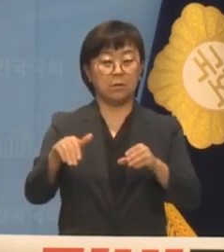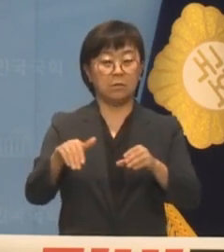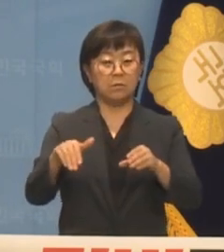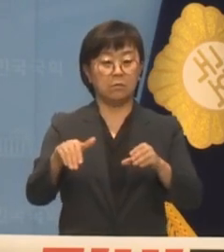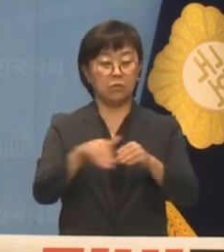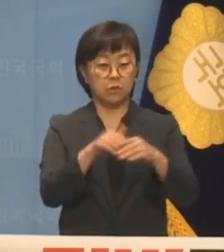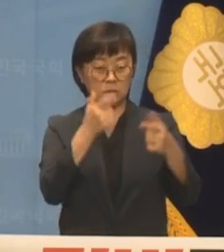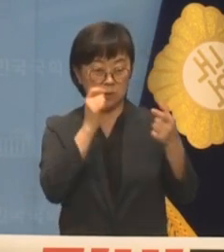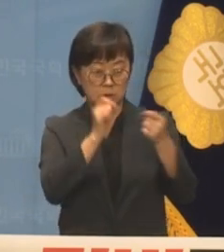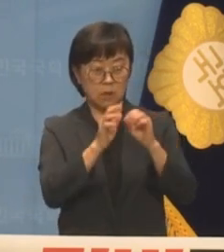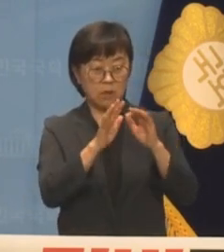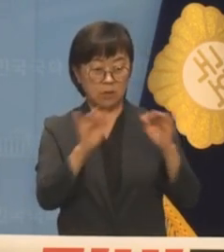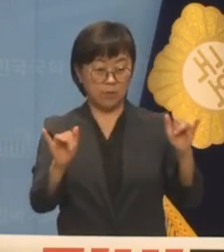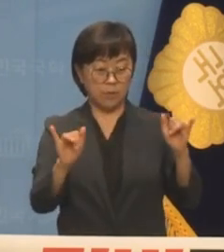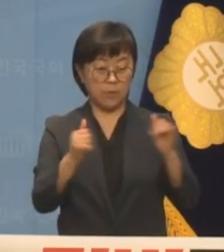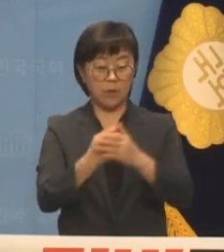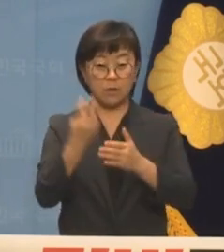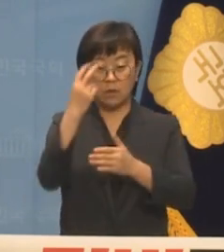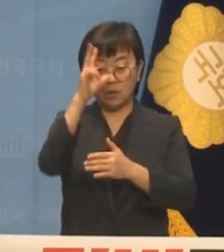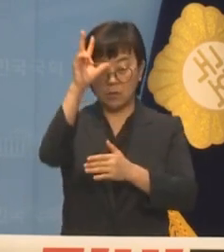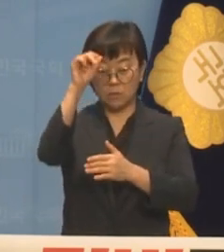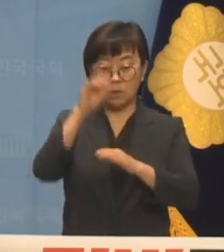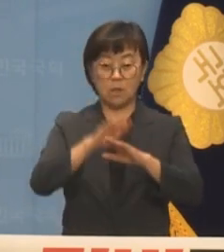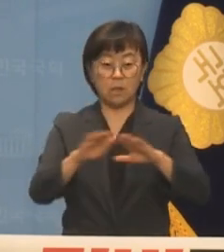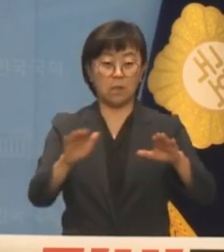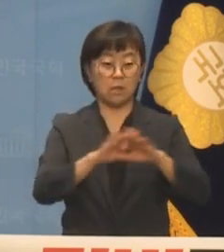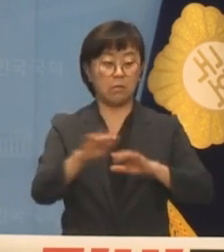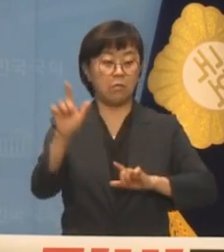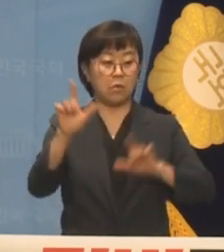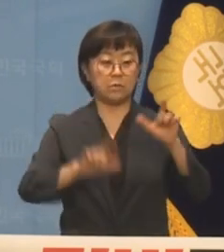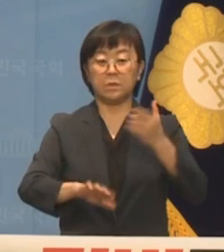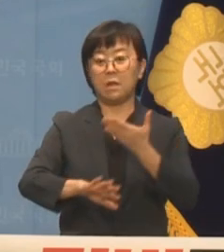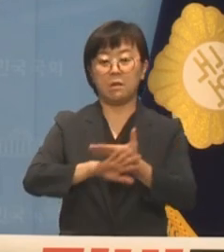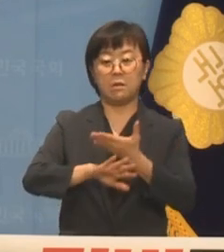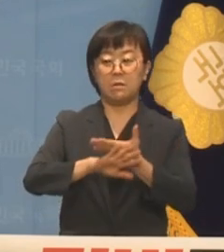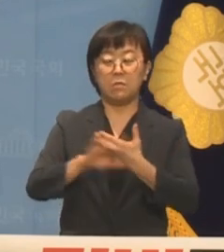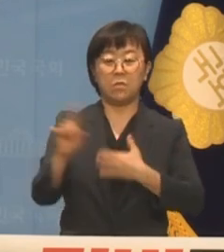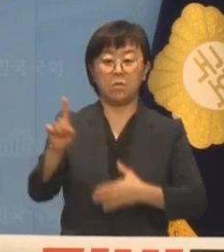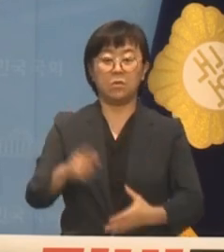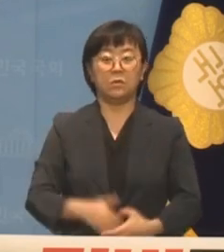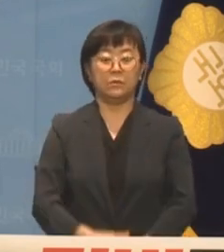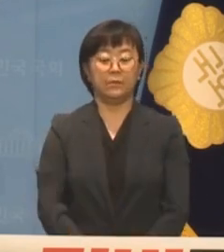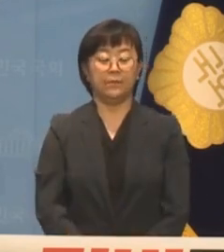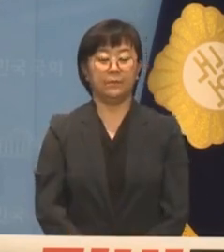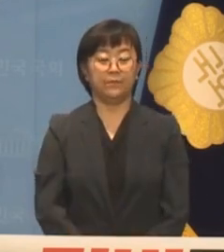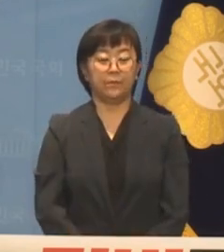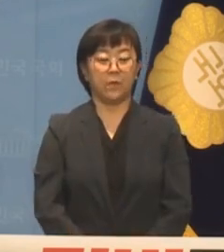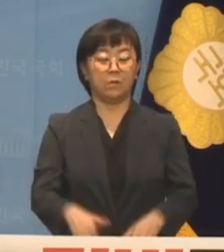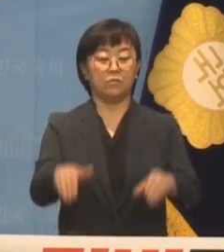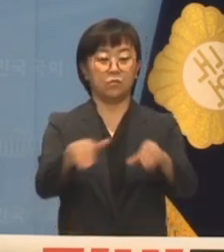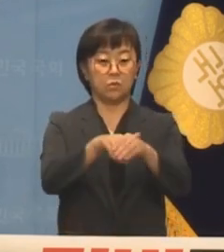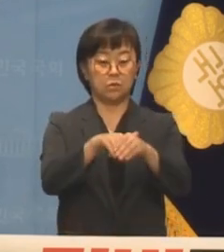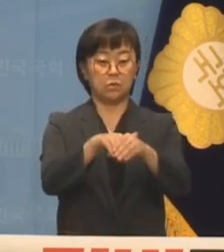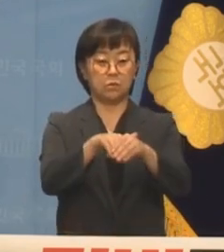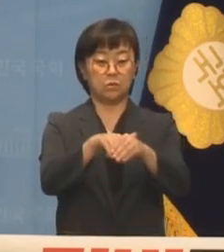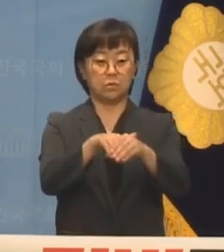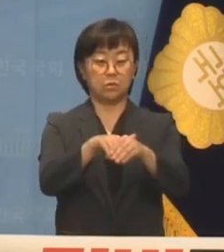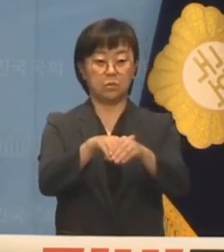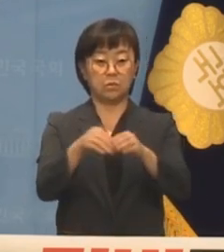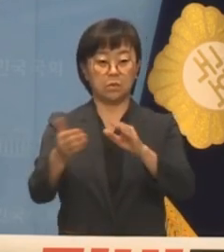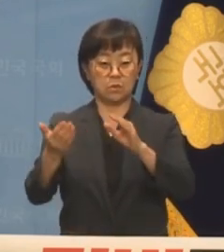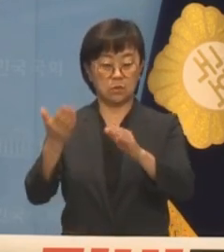검찰에 대처하는 모습이 남달랐습니다 문재인 전